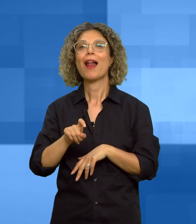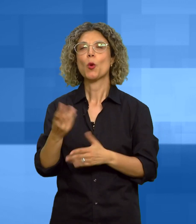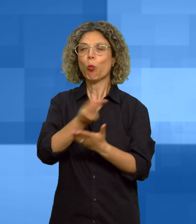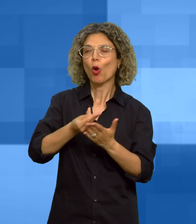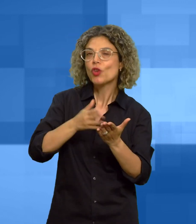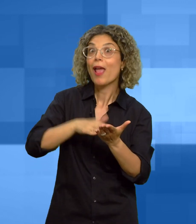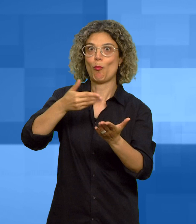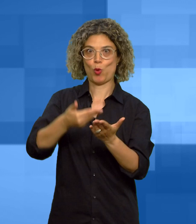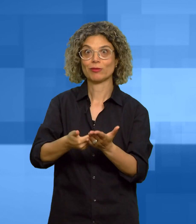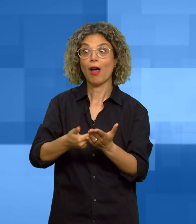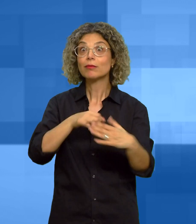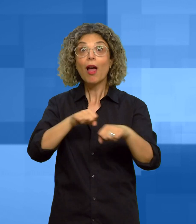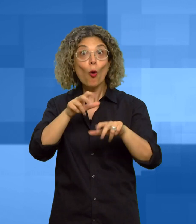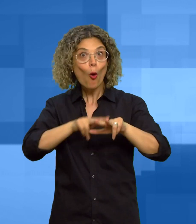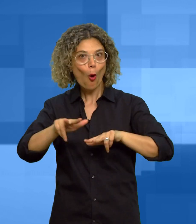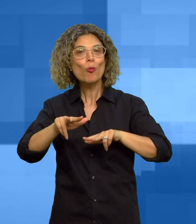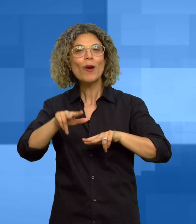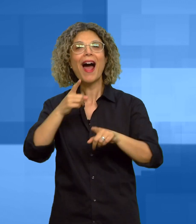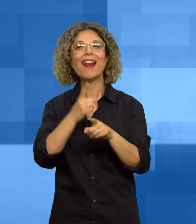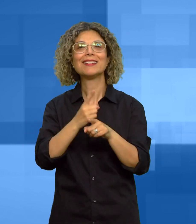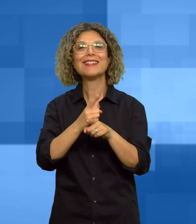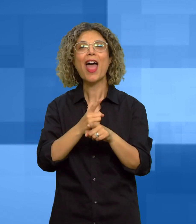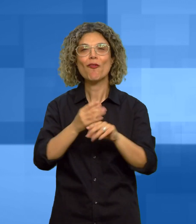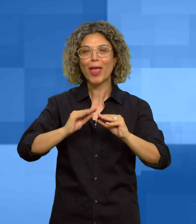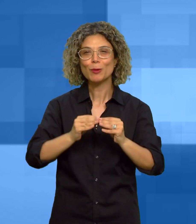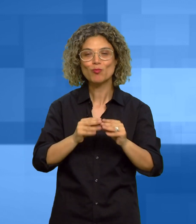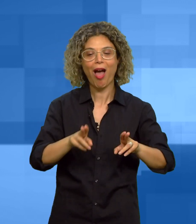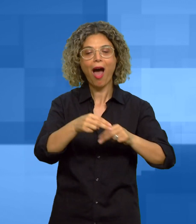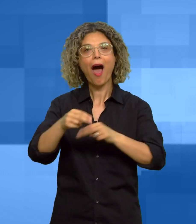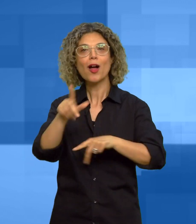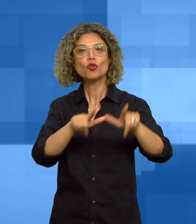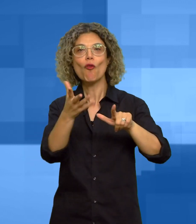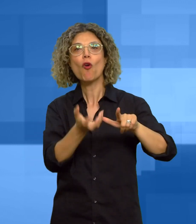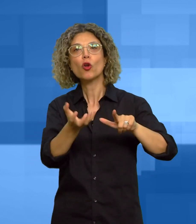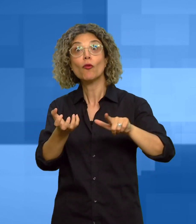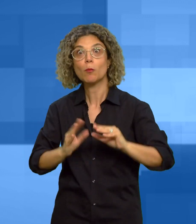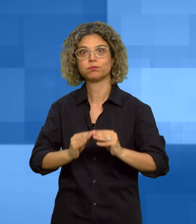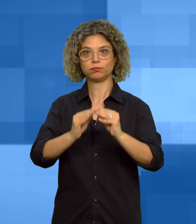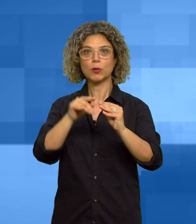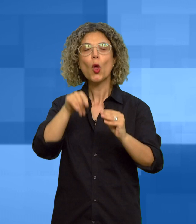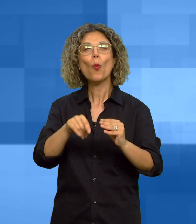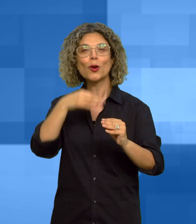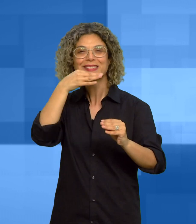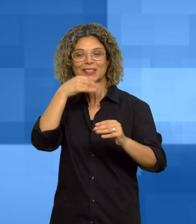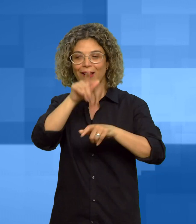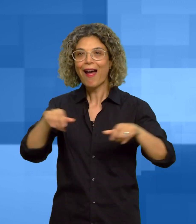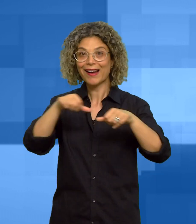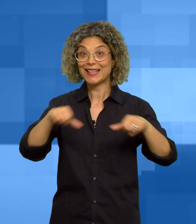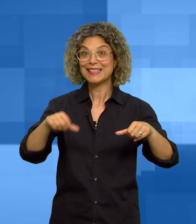'amministrazione comunale creerà un impianto fotovoltaico che porterà ad avere la bolletta tagliata del quinto